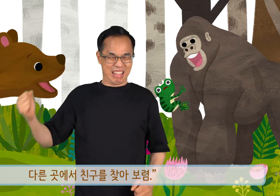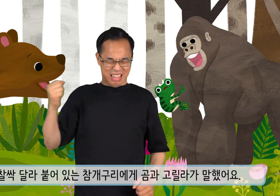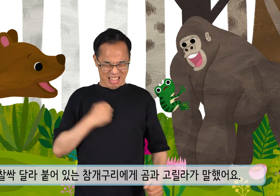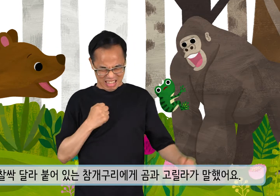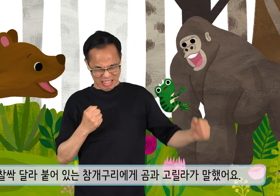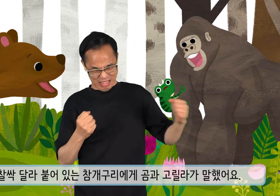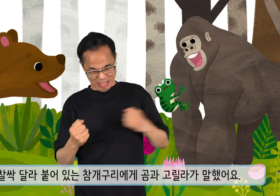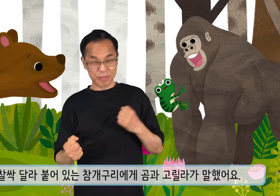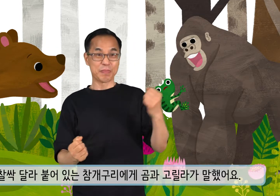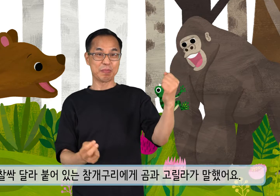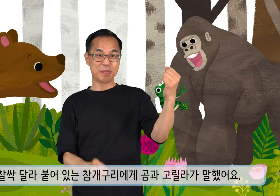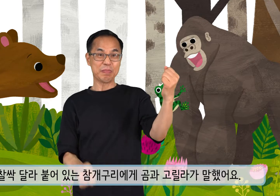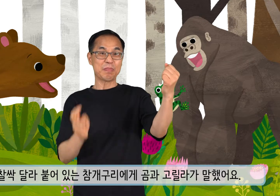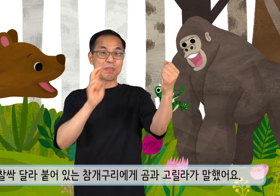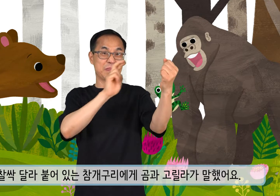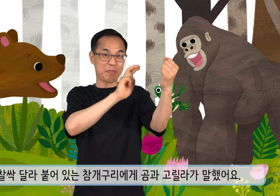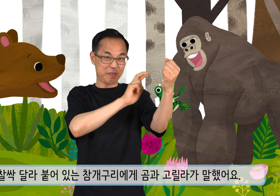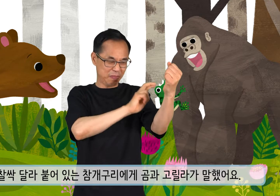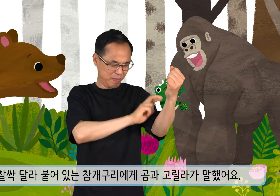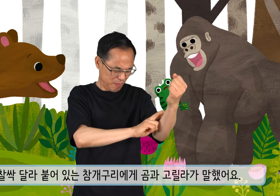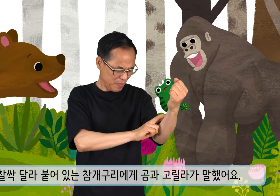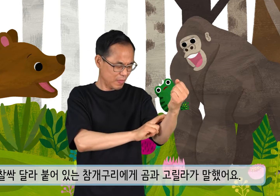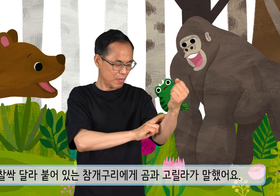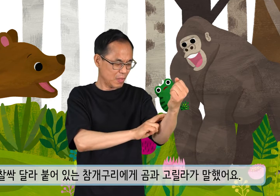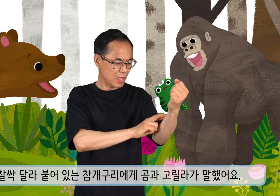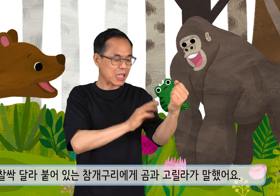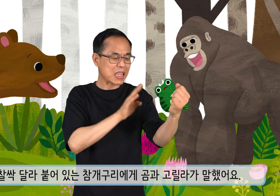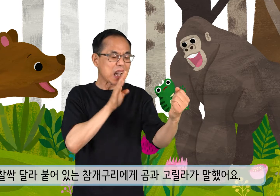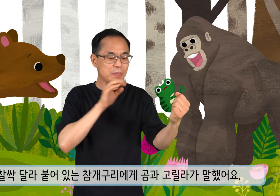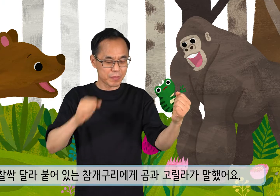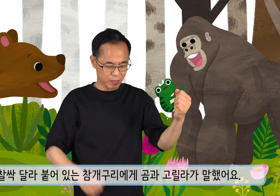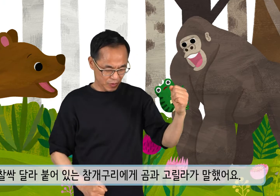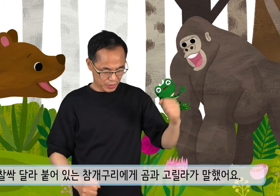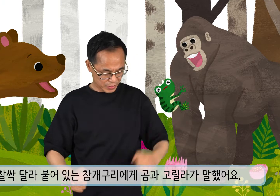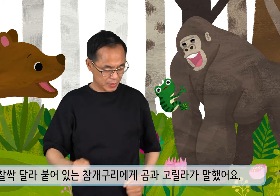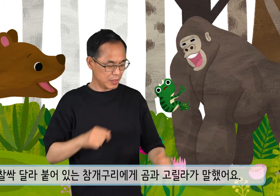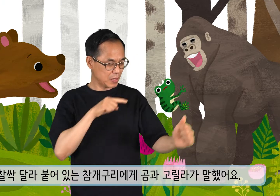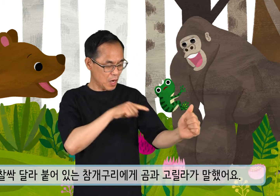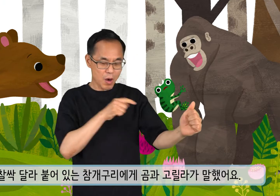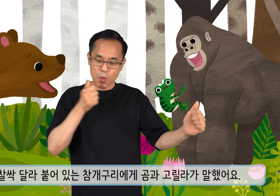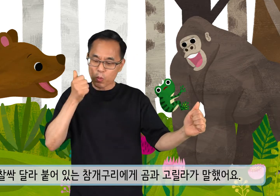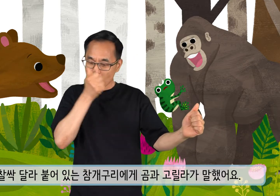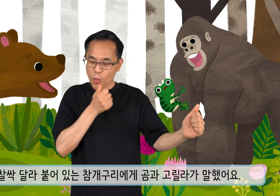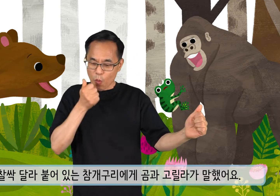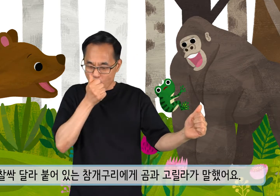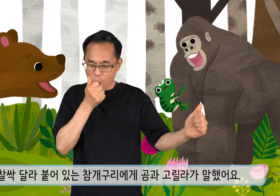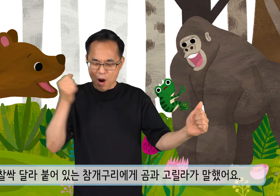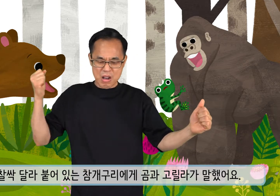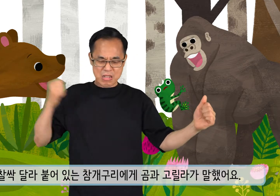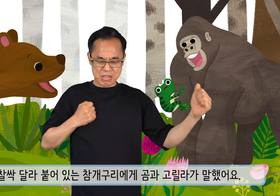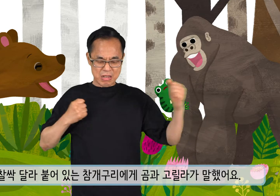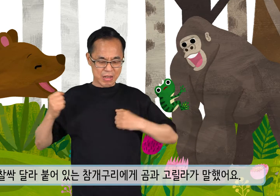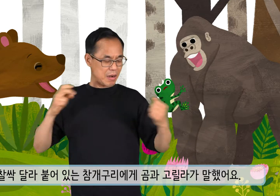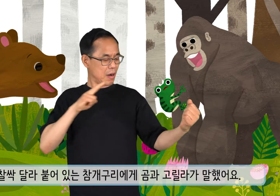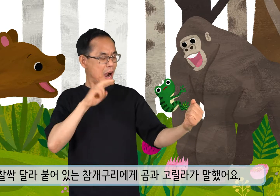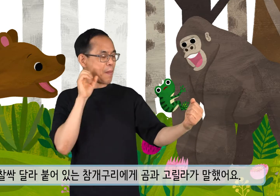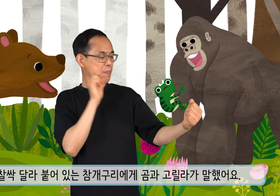고릴라 팔에 찰싹 달라붙어 있는 참개구리에게 곰과 고릴라가 말했어요.